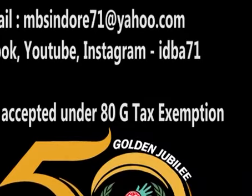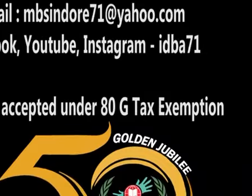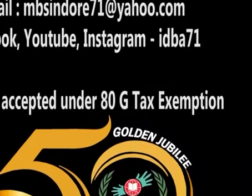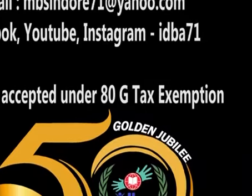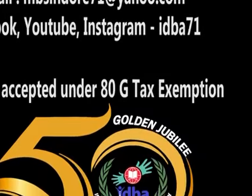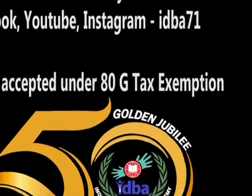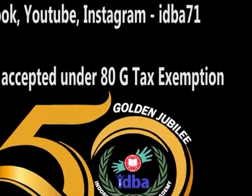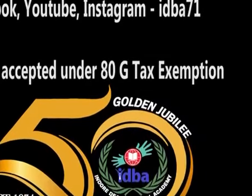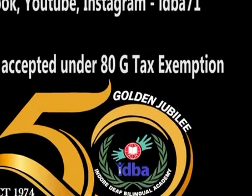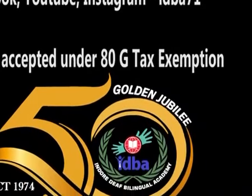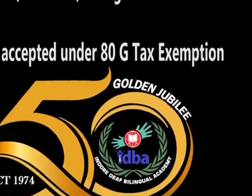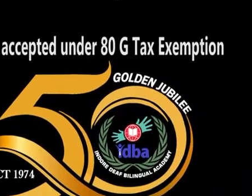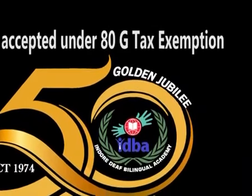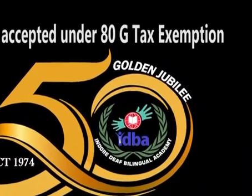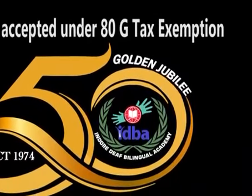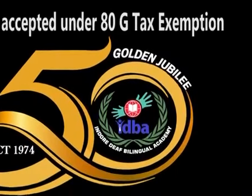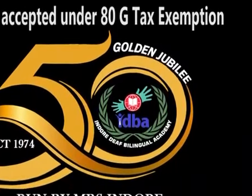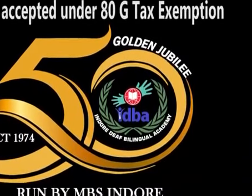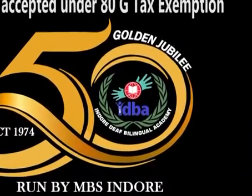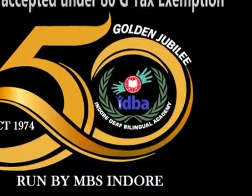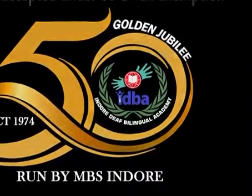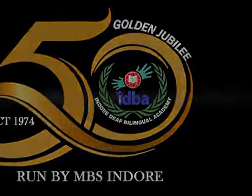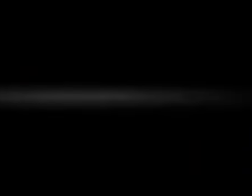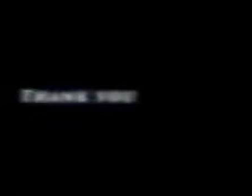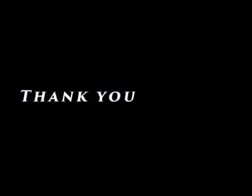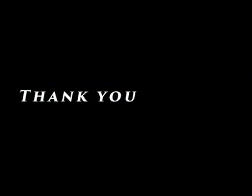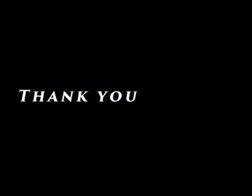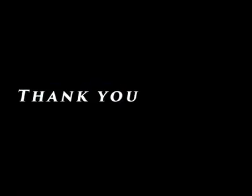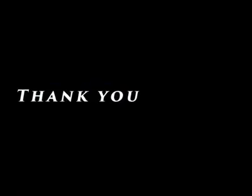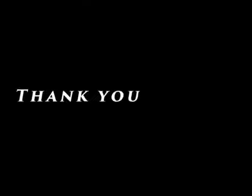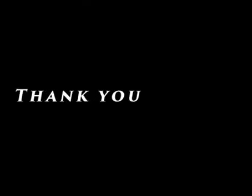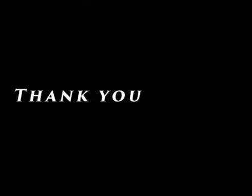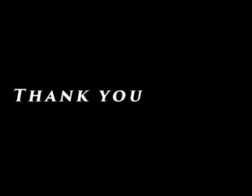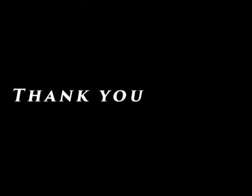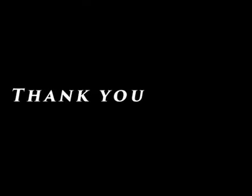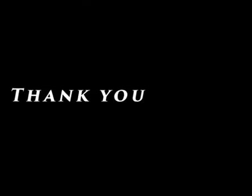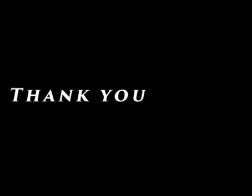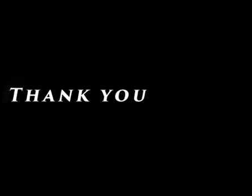चाहिए